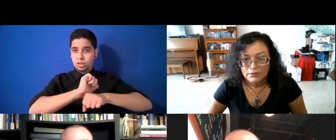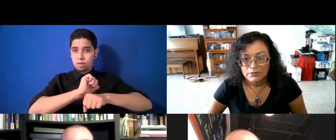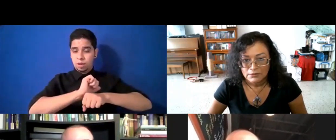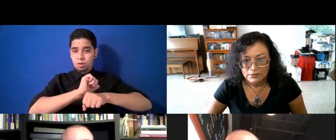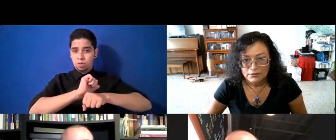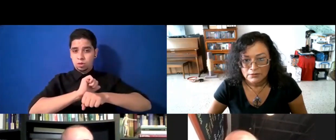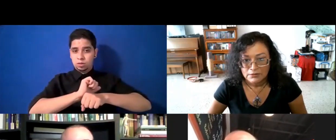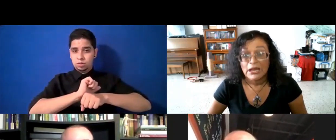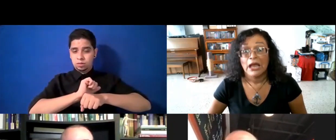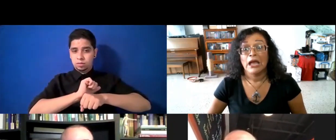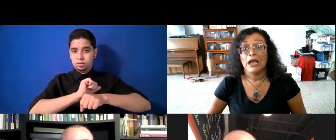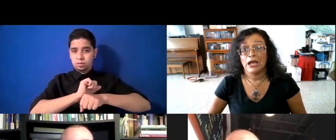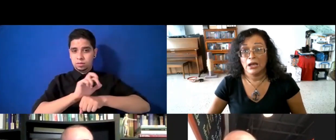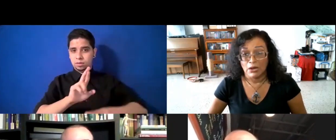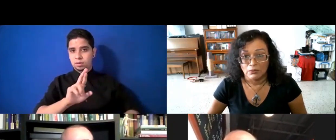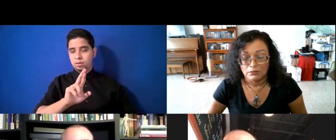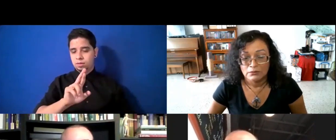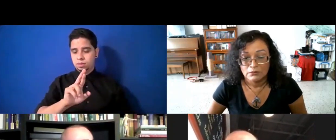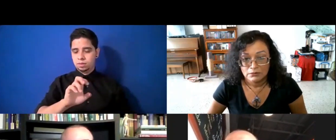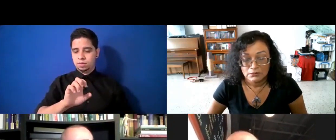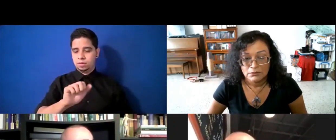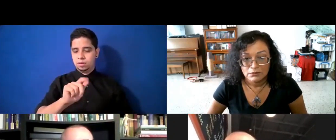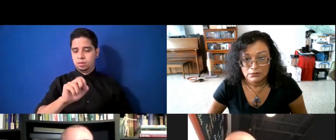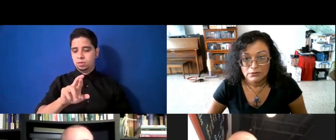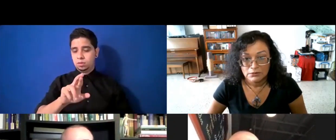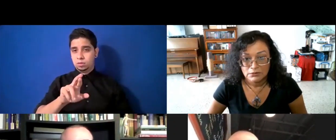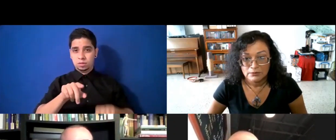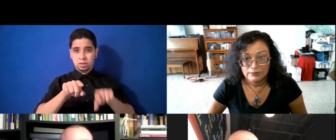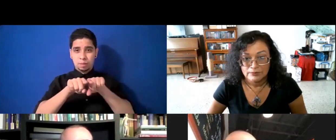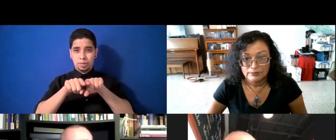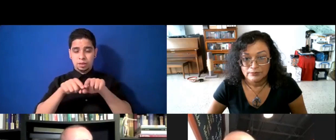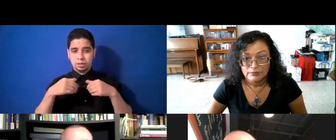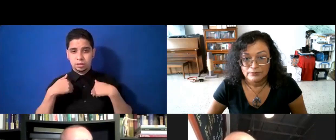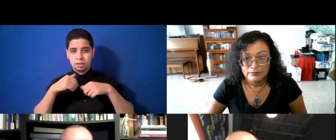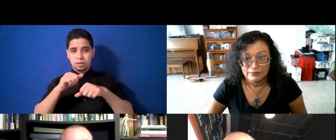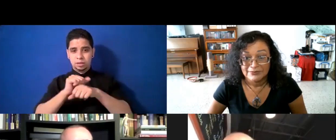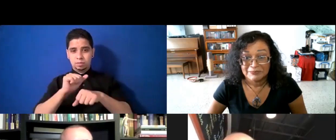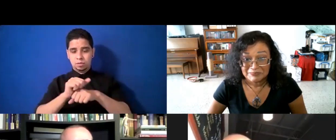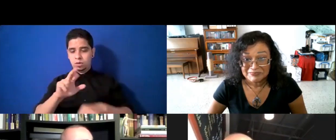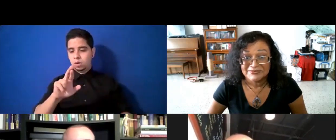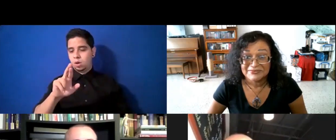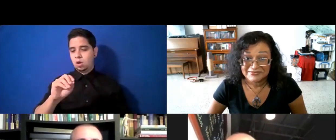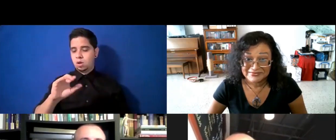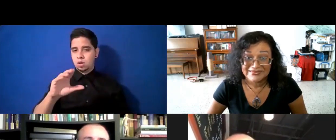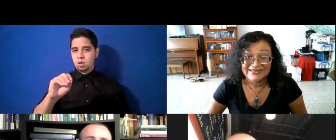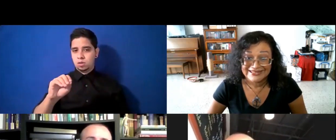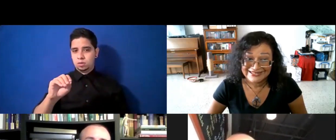Rialtor también, tiene el trabajo de, de, de Rocío, que eso es, full time también,